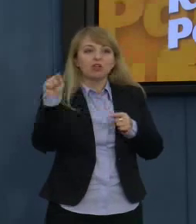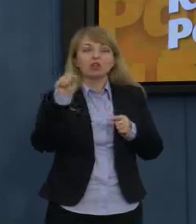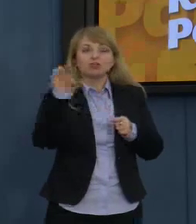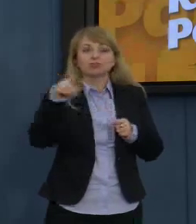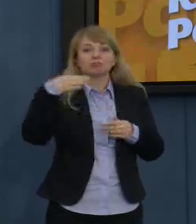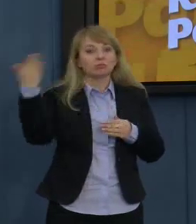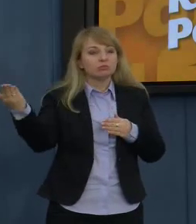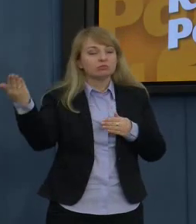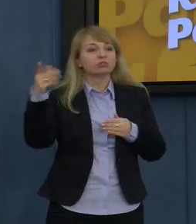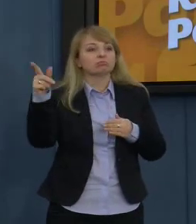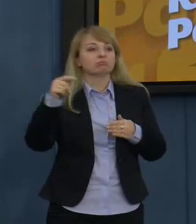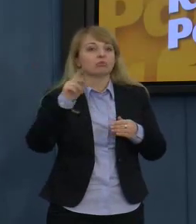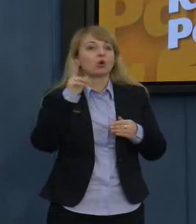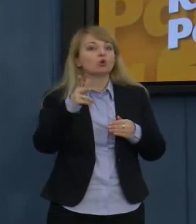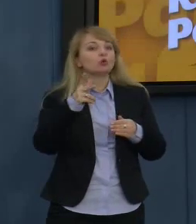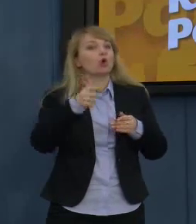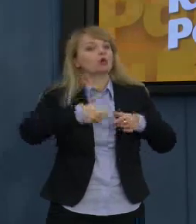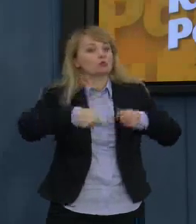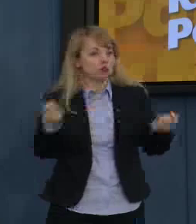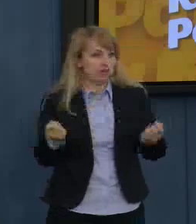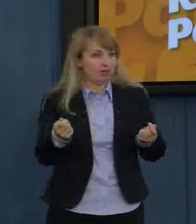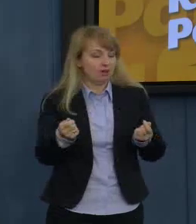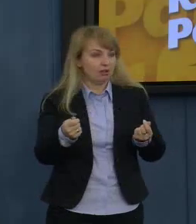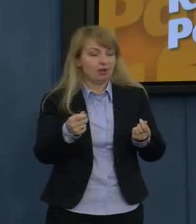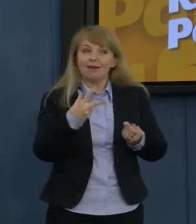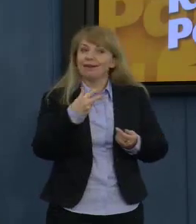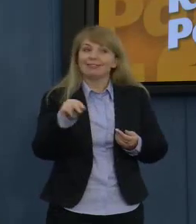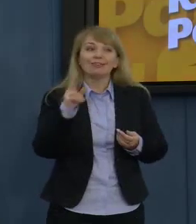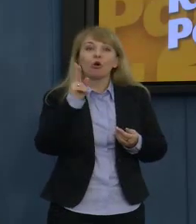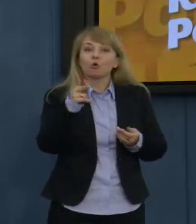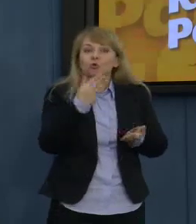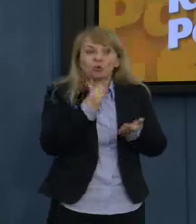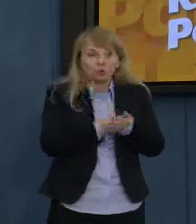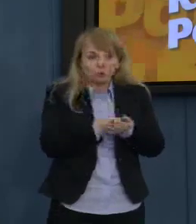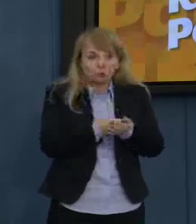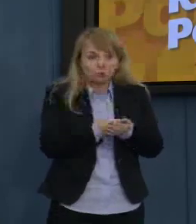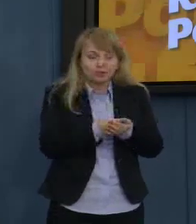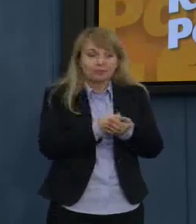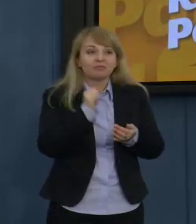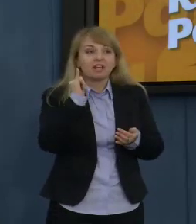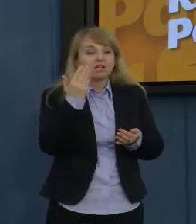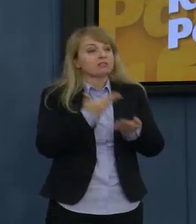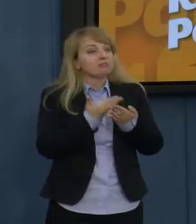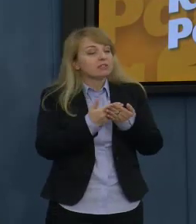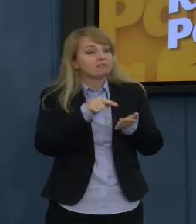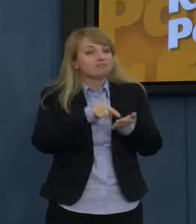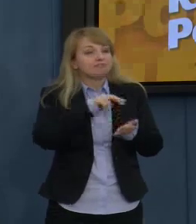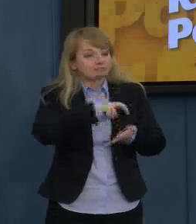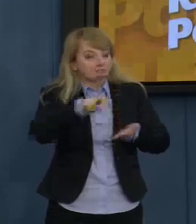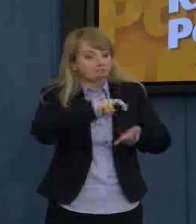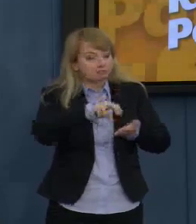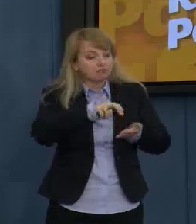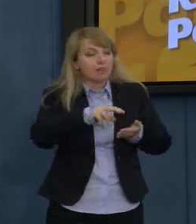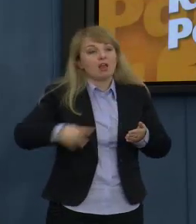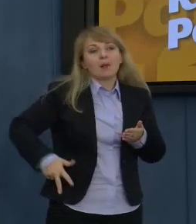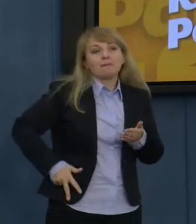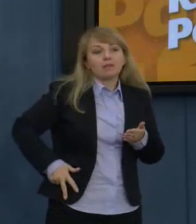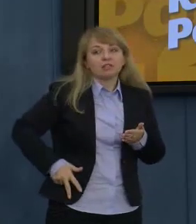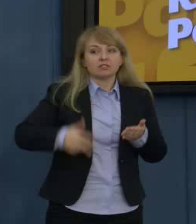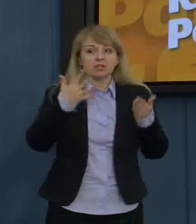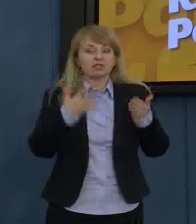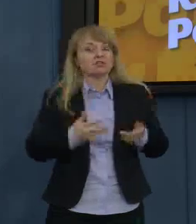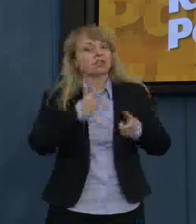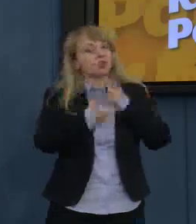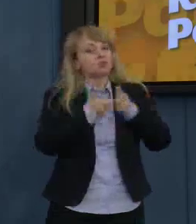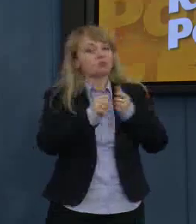jest zawsze zbywca. Czyli ten, który sprzedaje, a nie nabywca, czyli nie ten, który kupuje. I w tym projekcie ministerstwo proponuje zrobić wyłom w tej